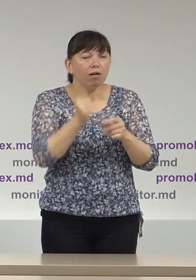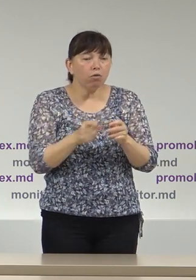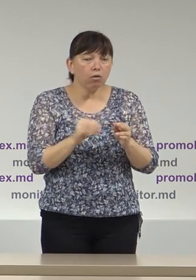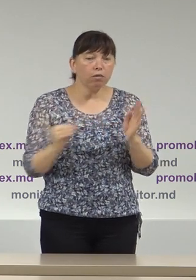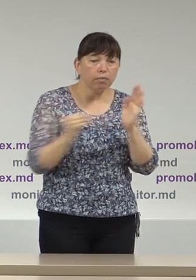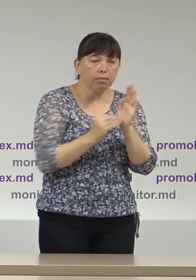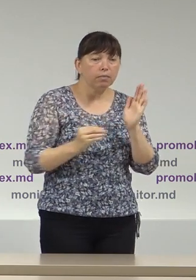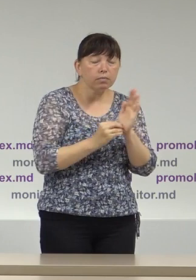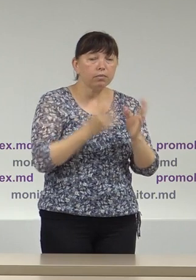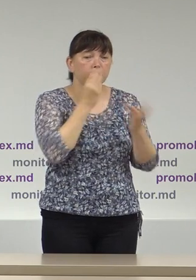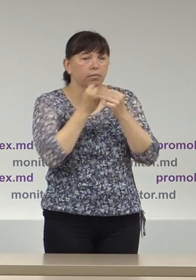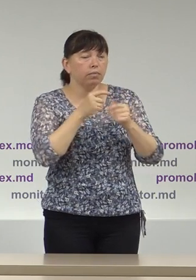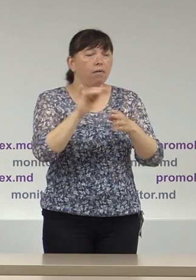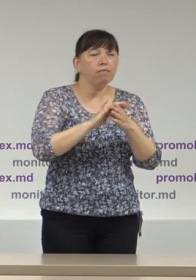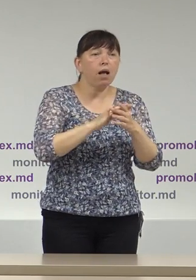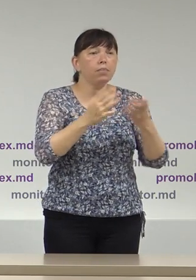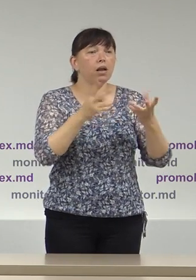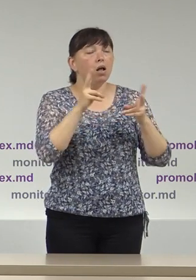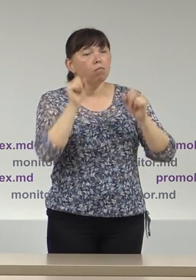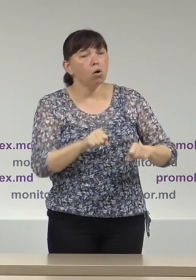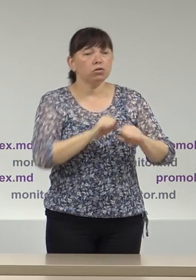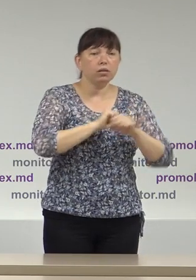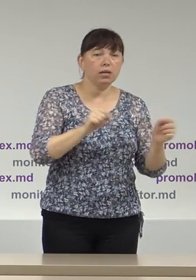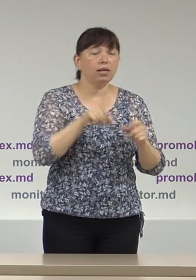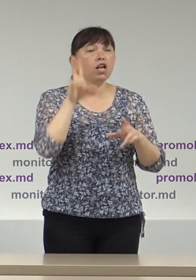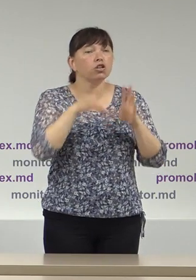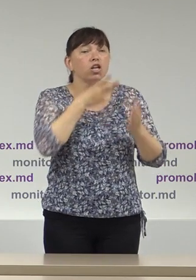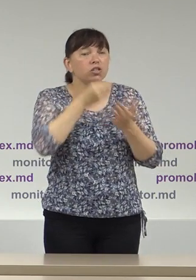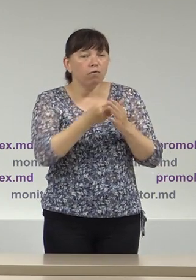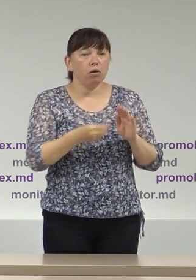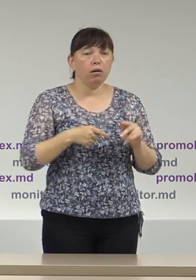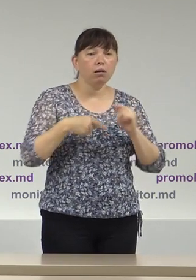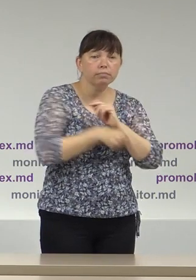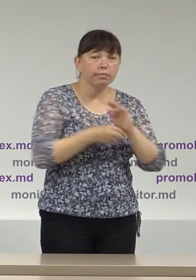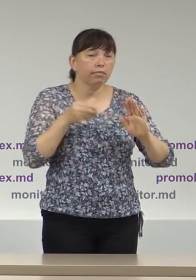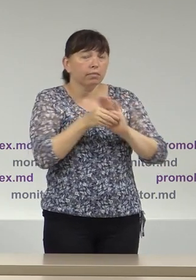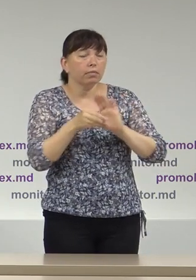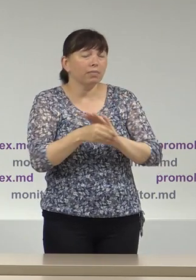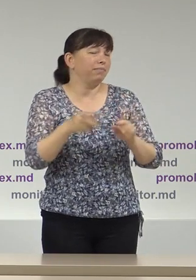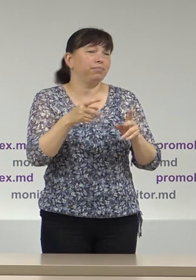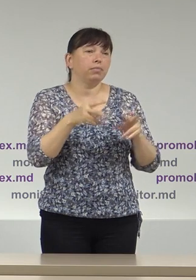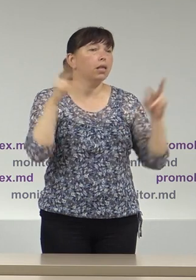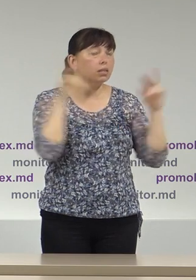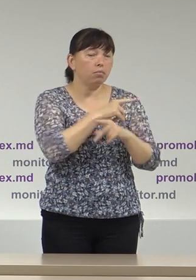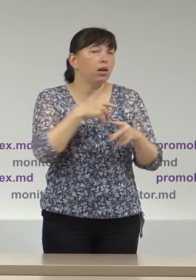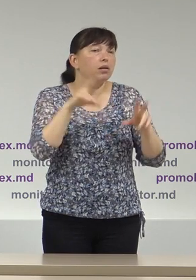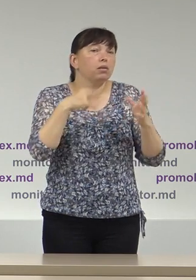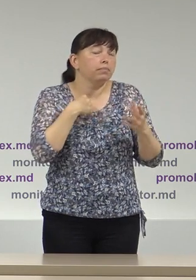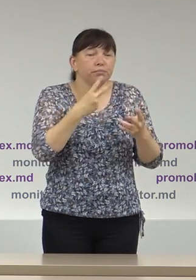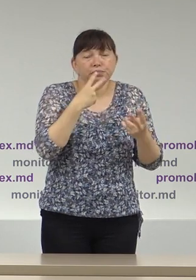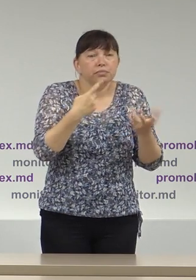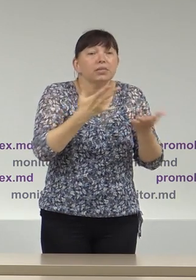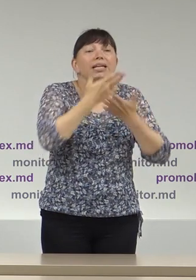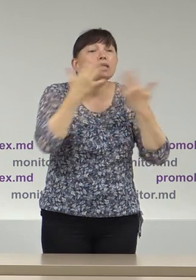membrilor birourilor din cadrul registrului funcționarilor electorale deci altfel spus avem